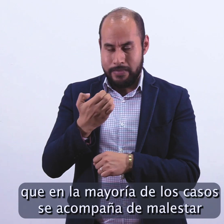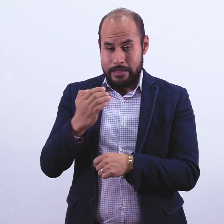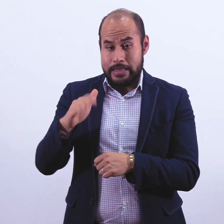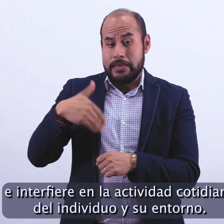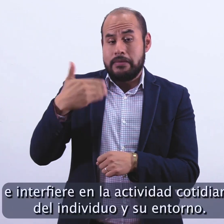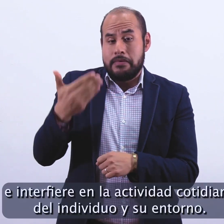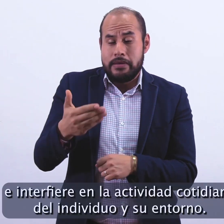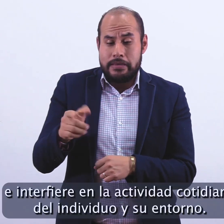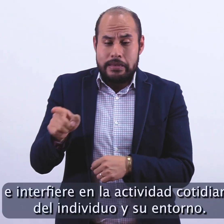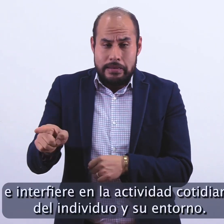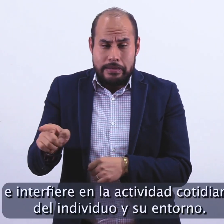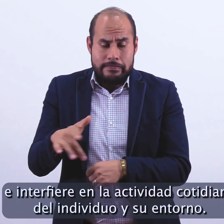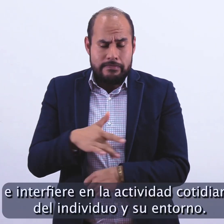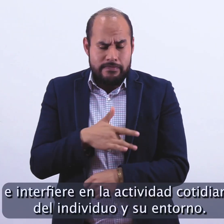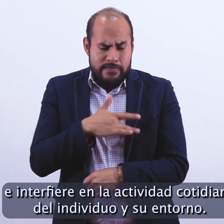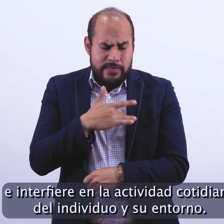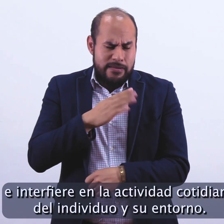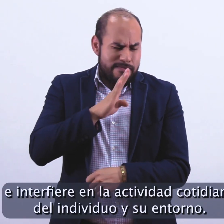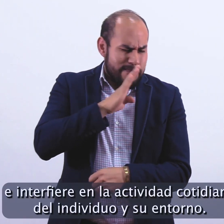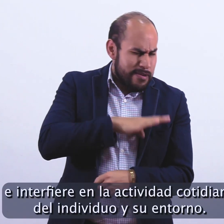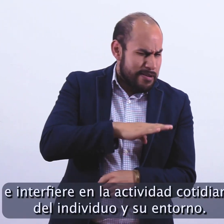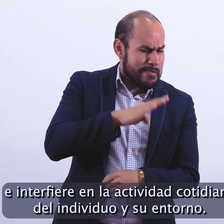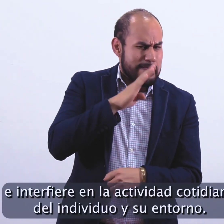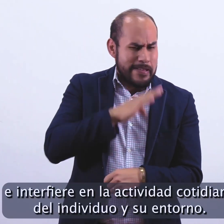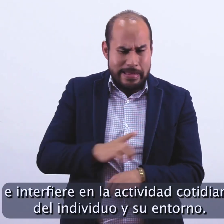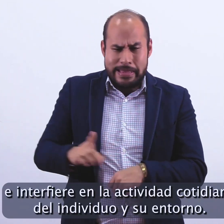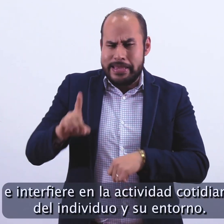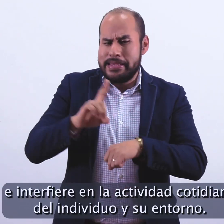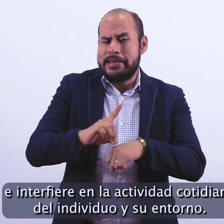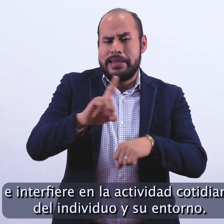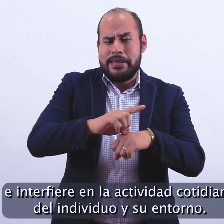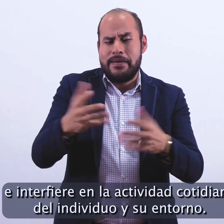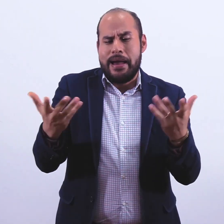e interfieren en la actividad cotidiana del unido y su entorno.